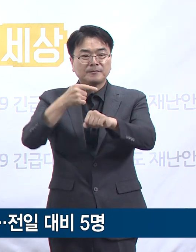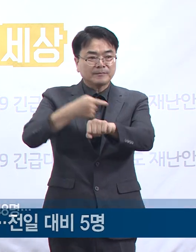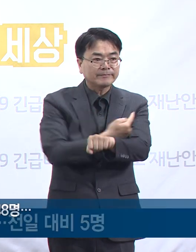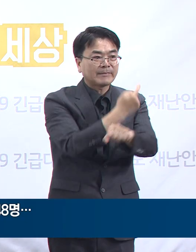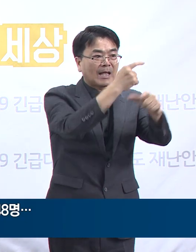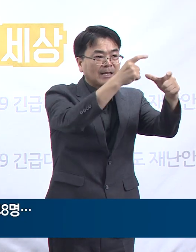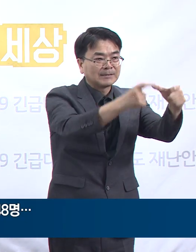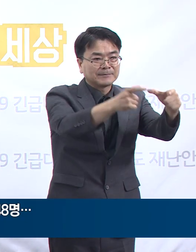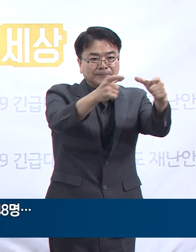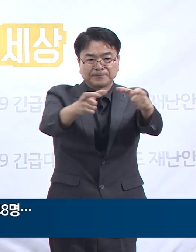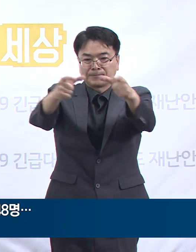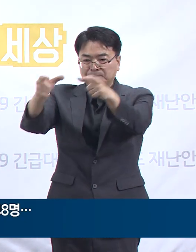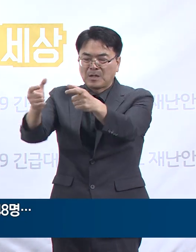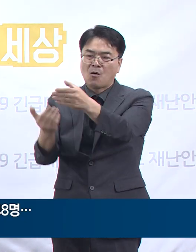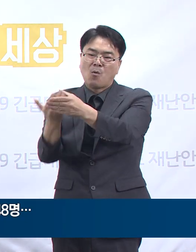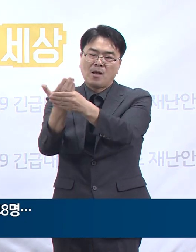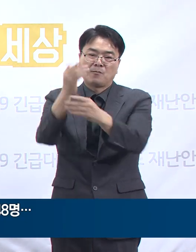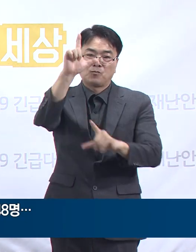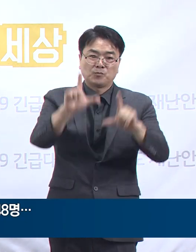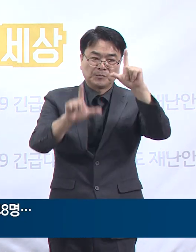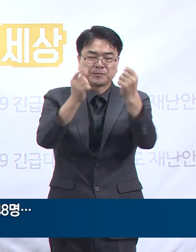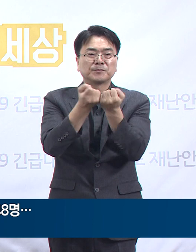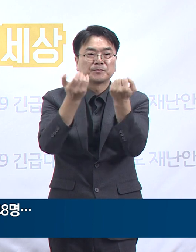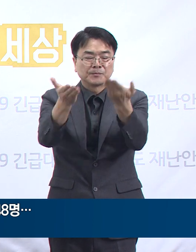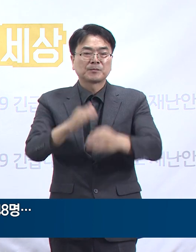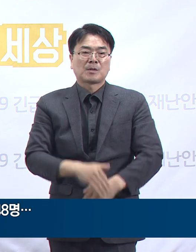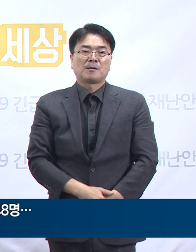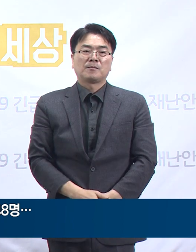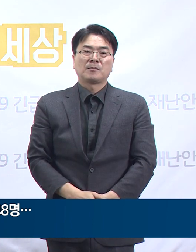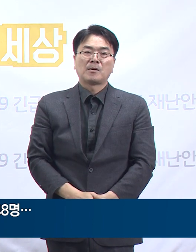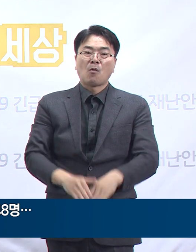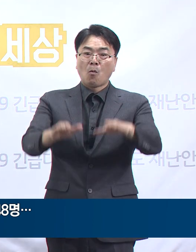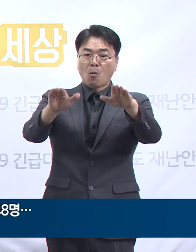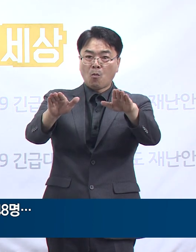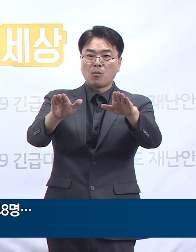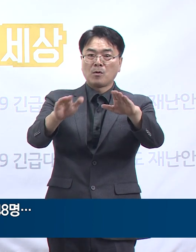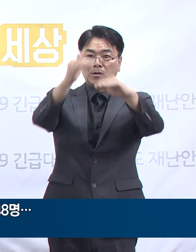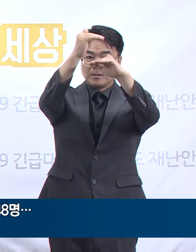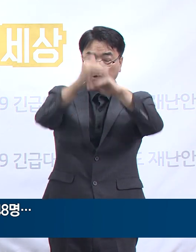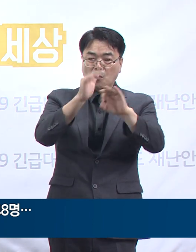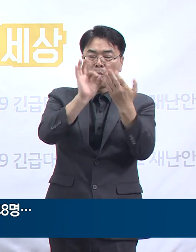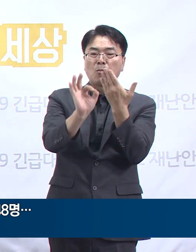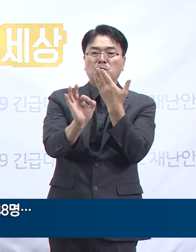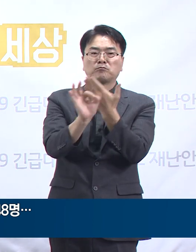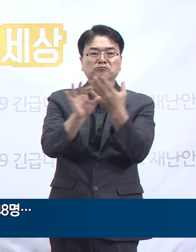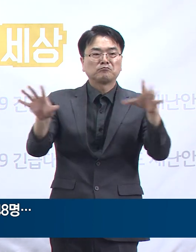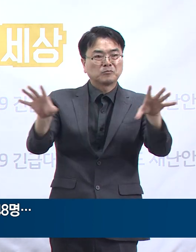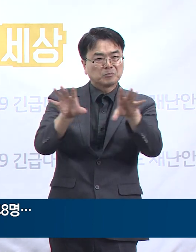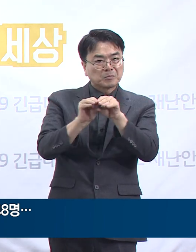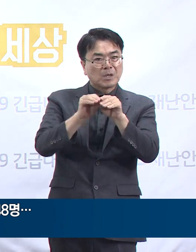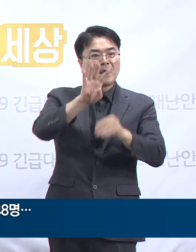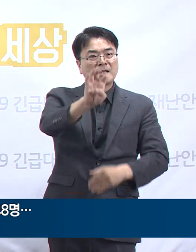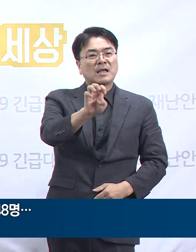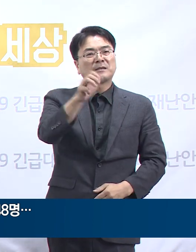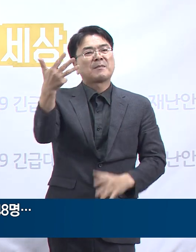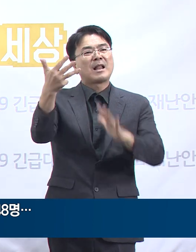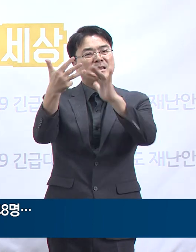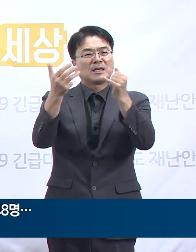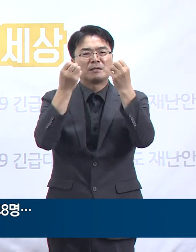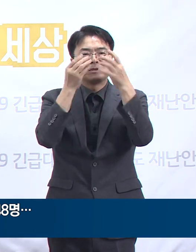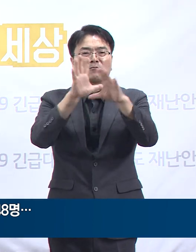대해서 부연 설명드리겠습니다. 금일 발생한 지역사의 발생 확진자는 총 48명입니다.